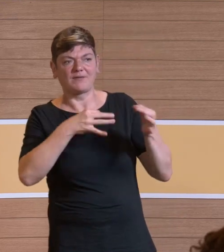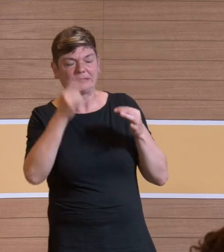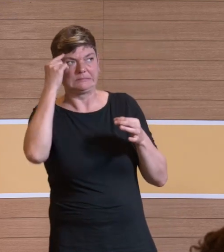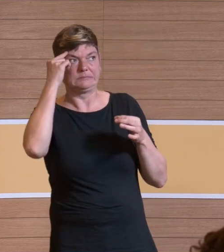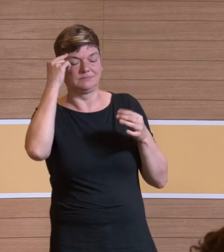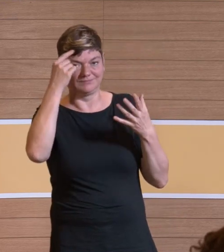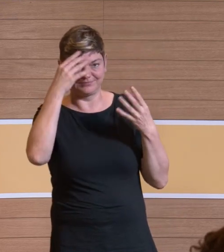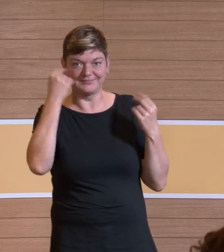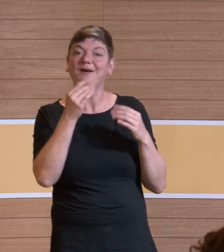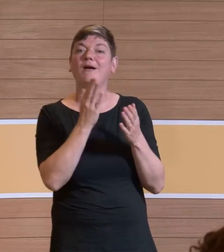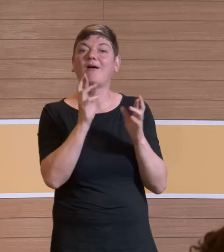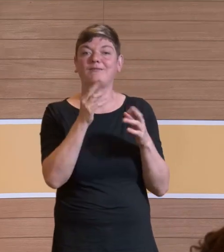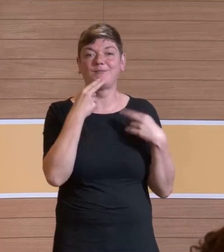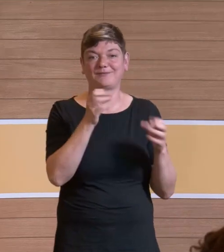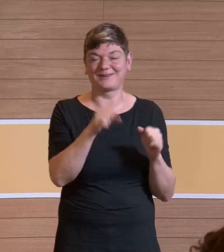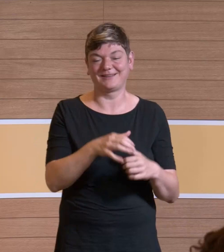alle noch in Erinnerung.